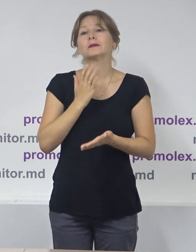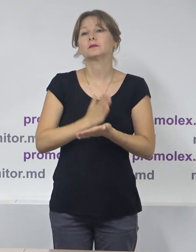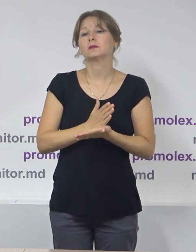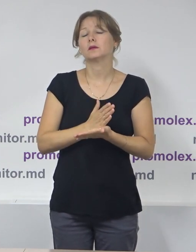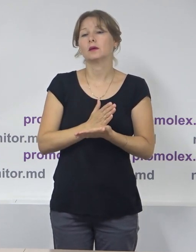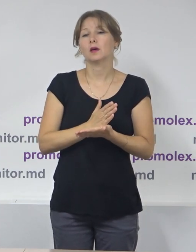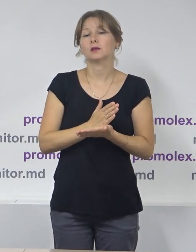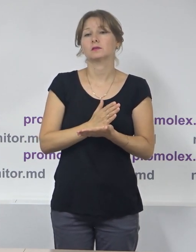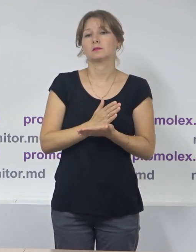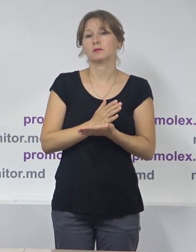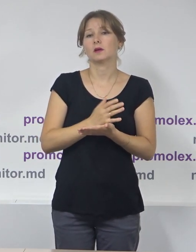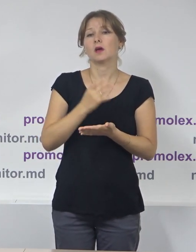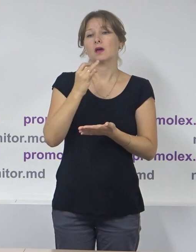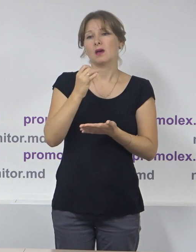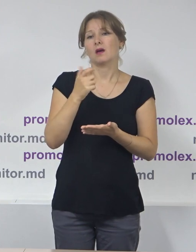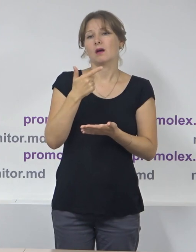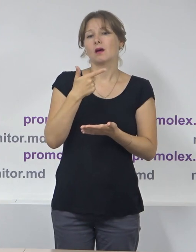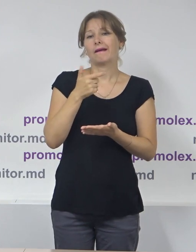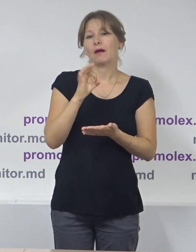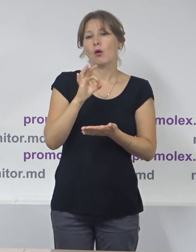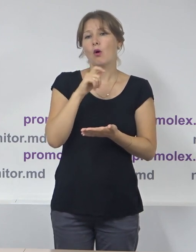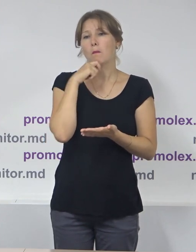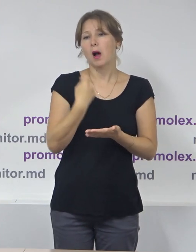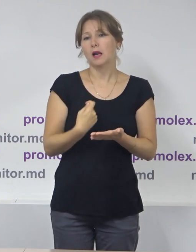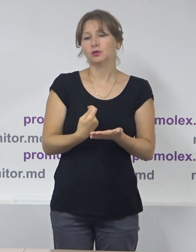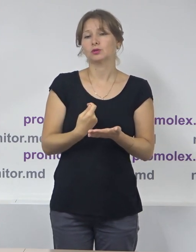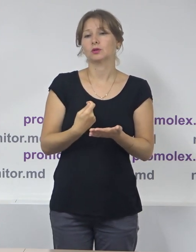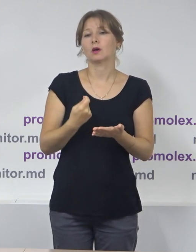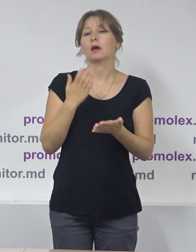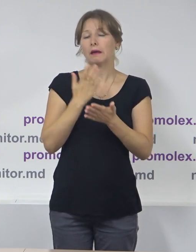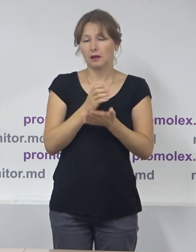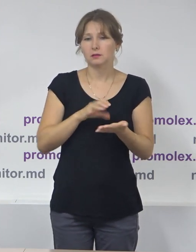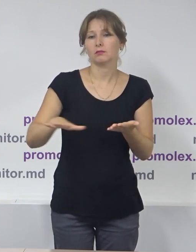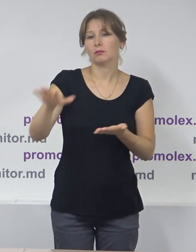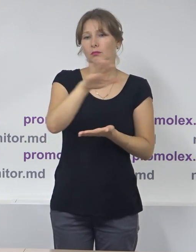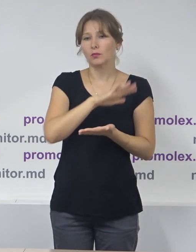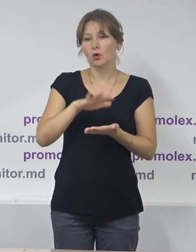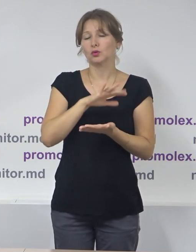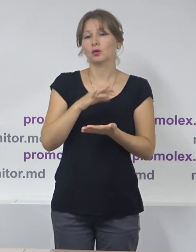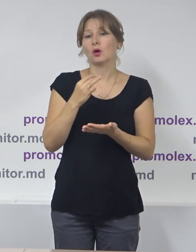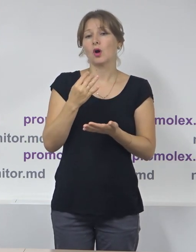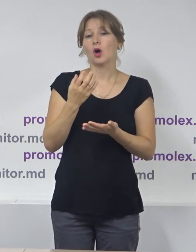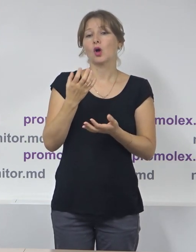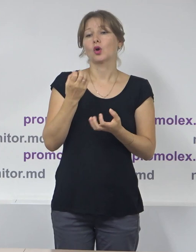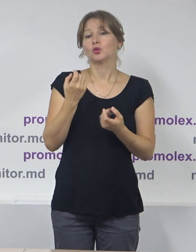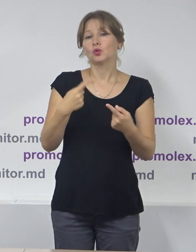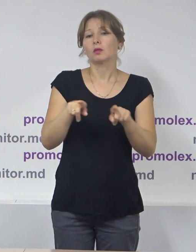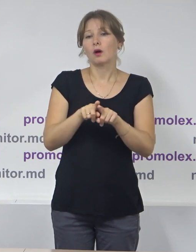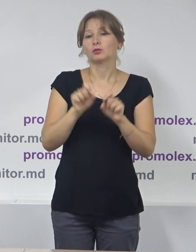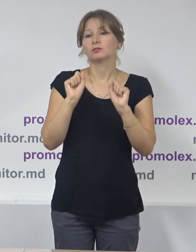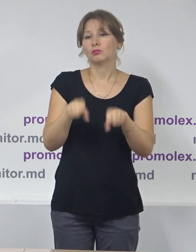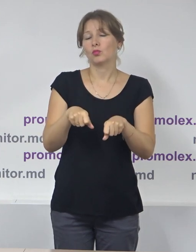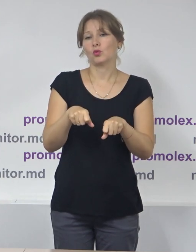și în aspectul geopolitic, după cum spuneam, dar această falie pare să fie îngroșată, dacă doriți,